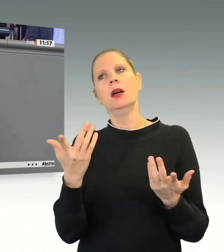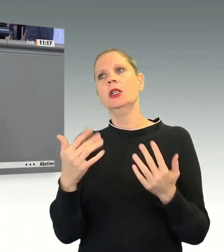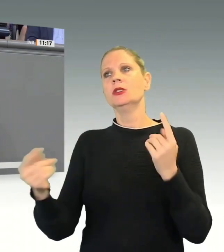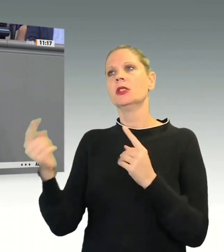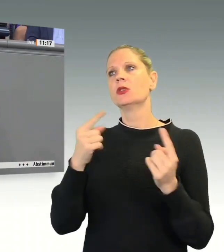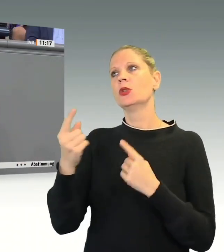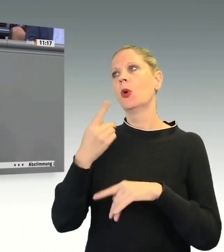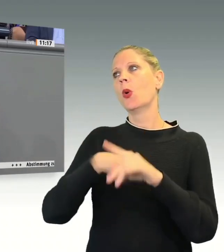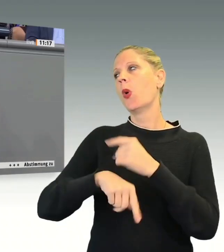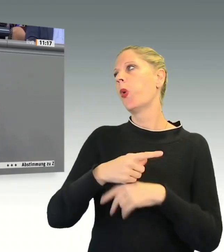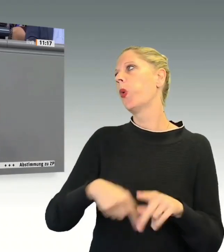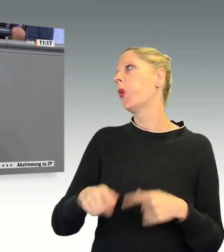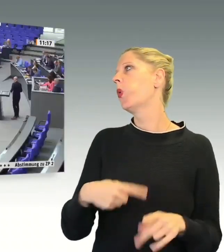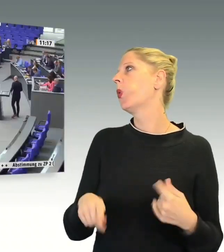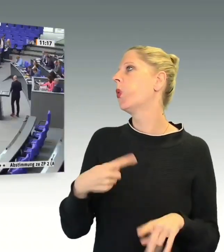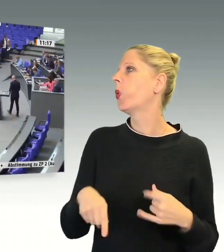Aufmerksamkeit.